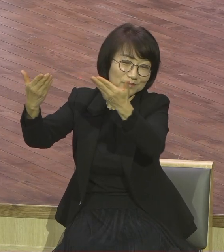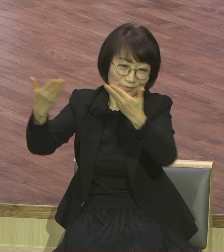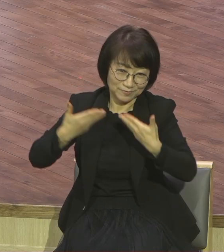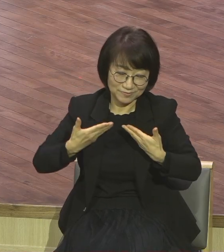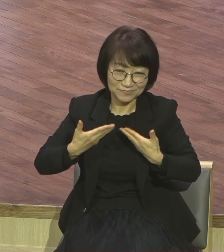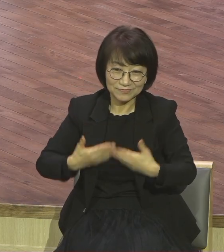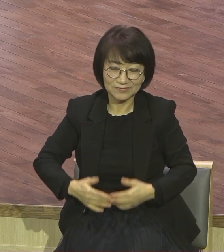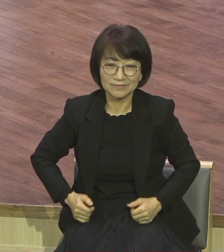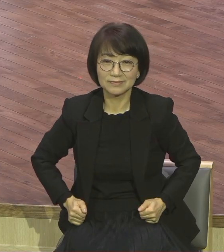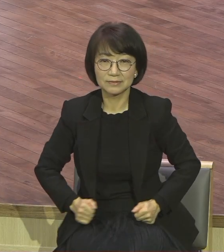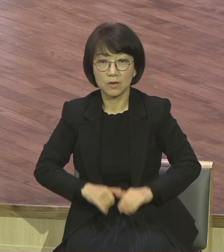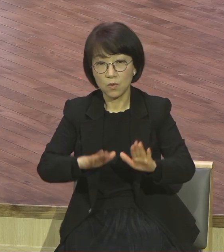사절을 보세요.